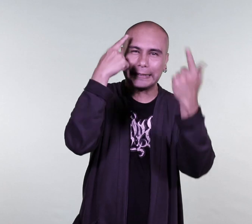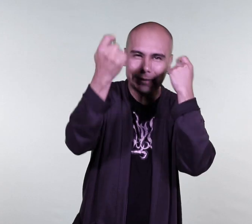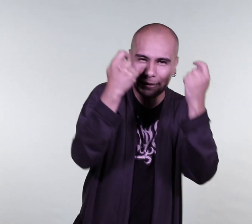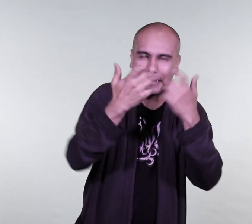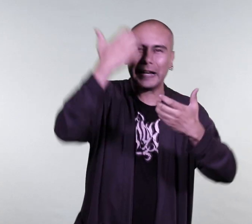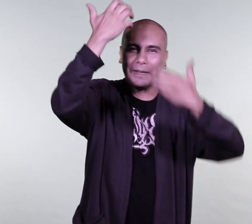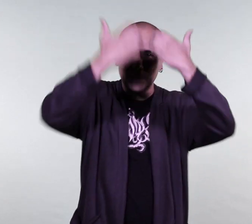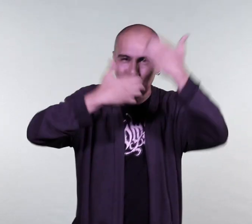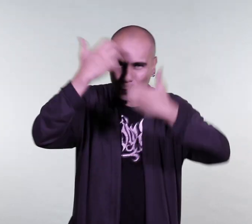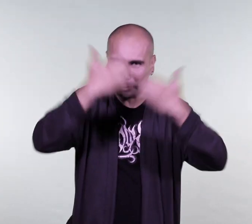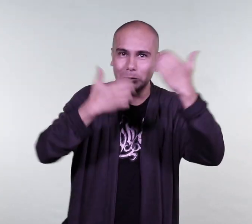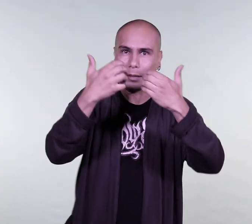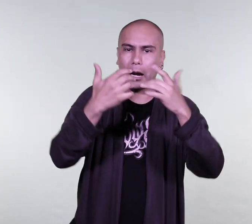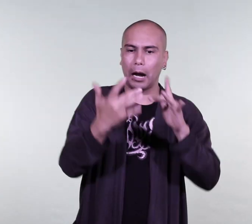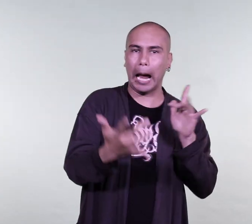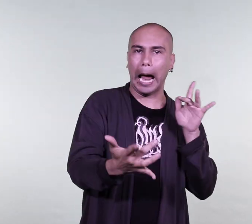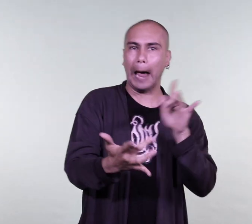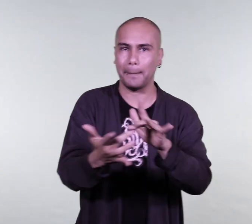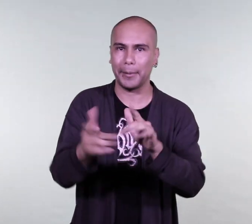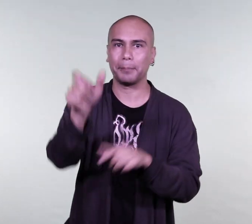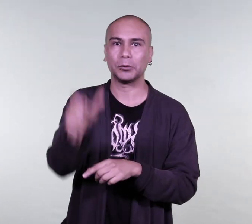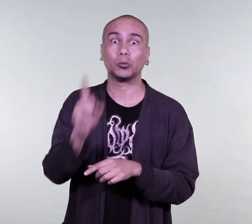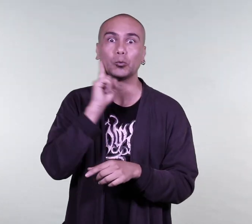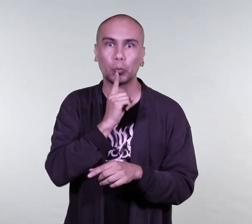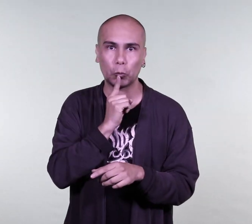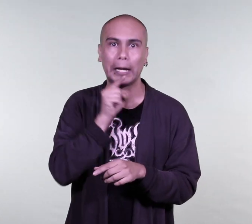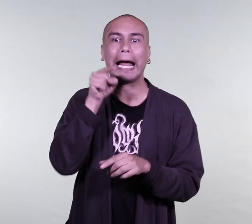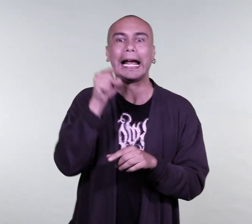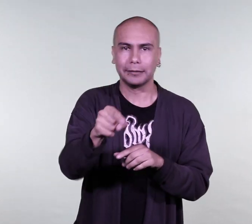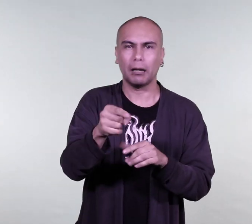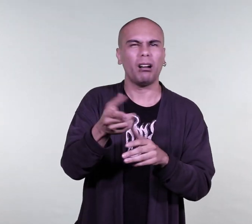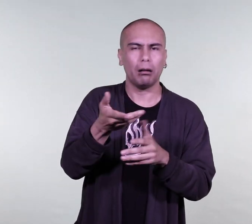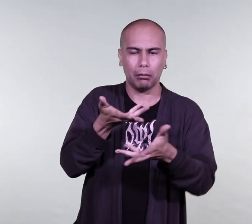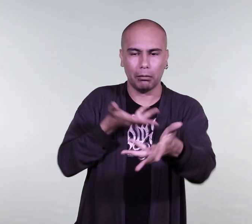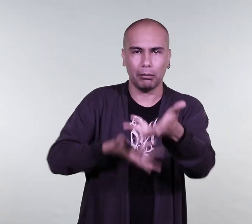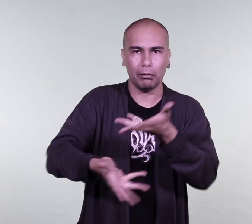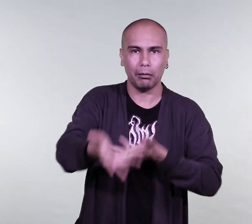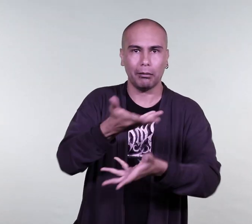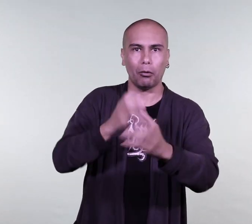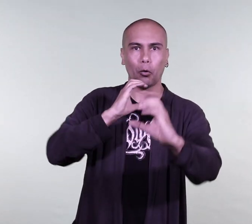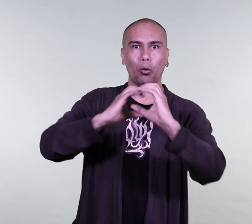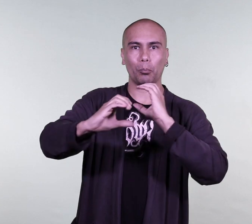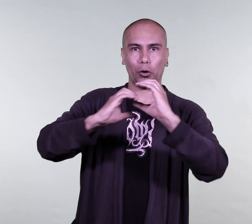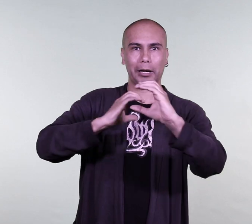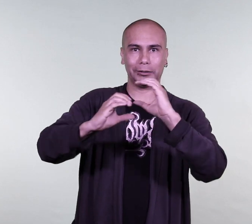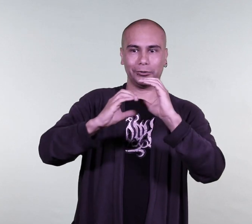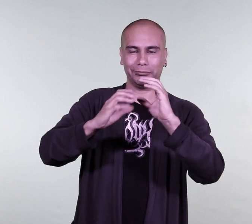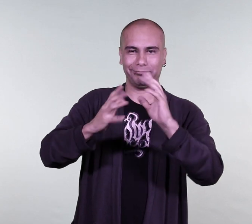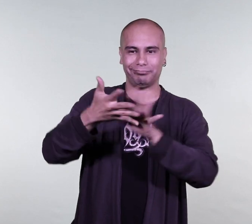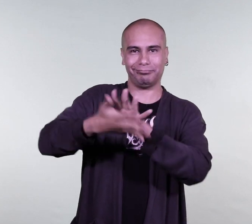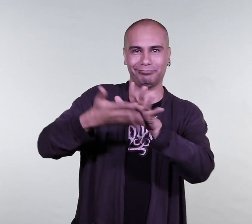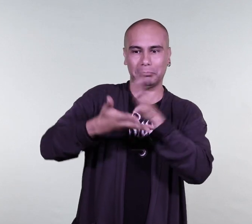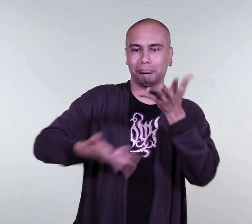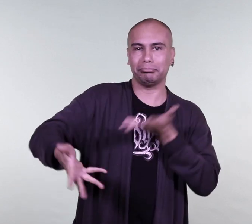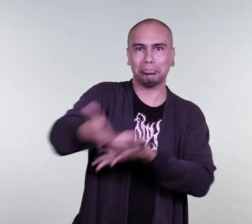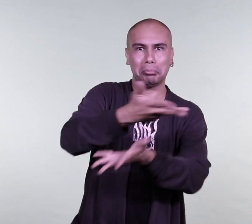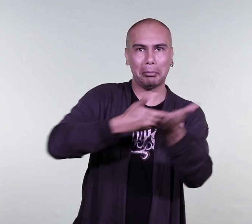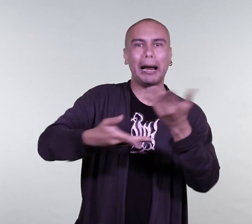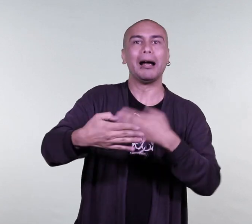curricurales, estratégicas, metodológicas, pedagógicas que sean pertinentes para las personas sordas y correspondan